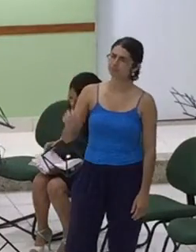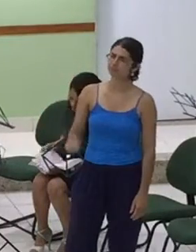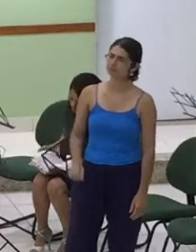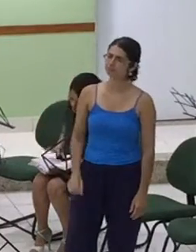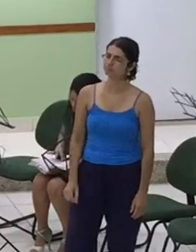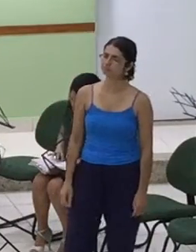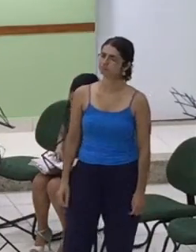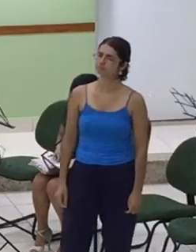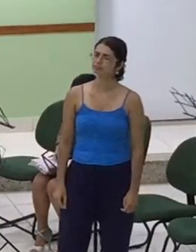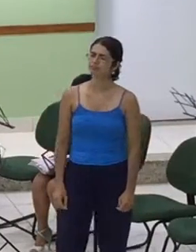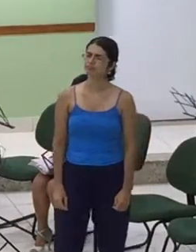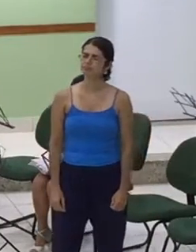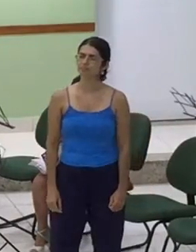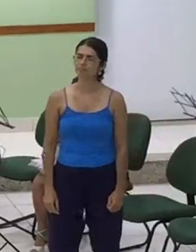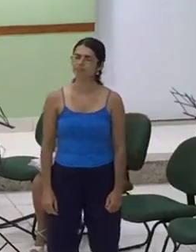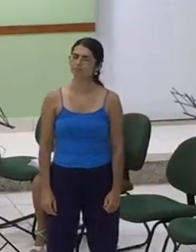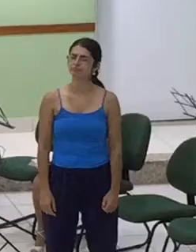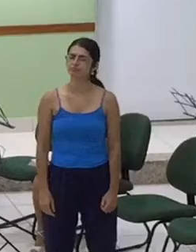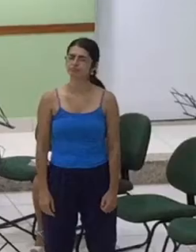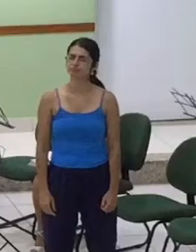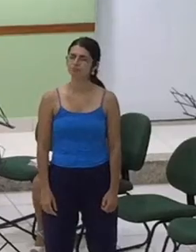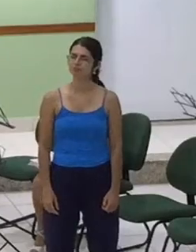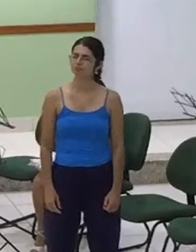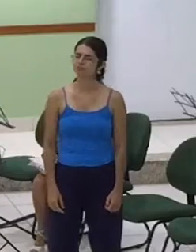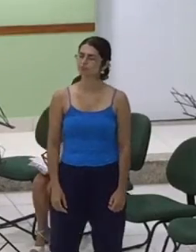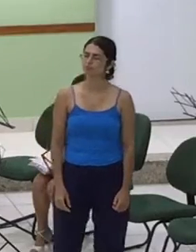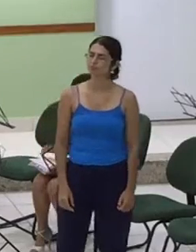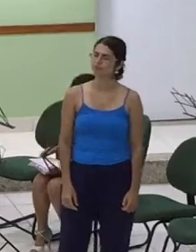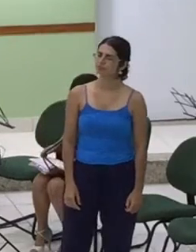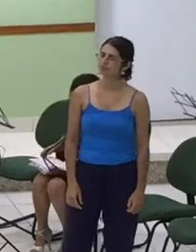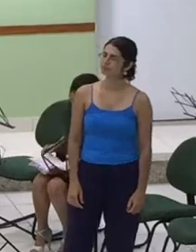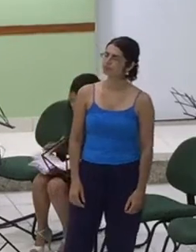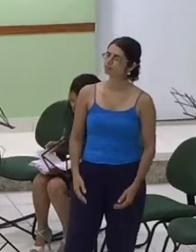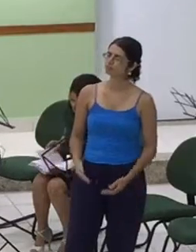meu